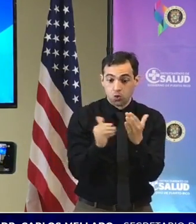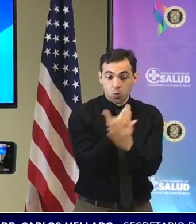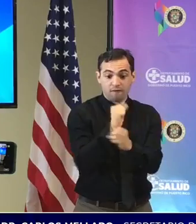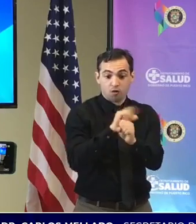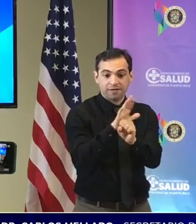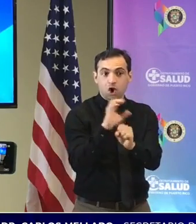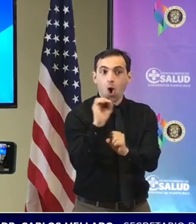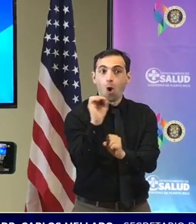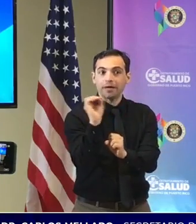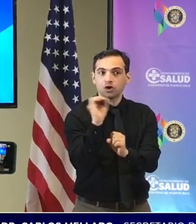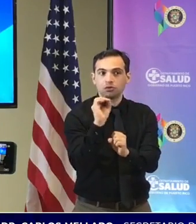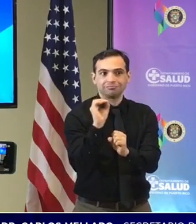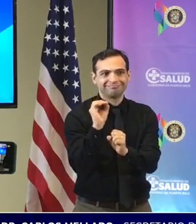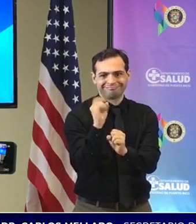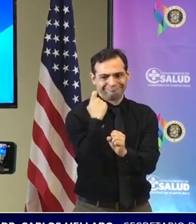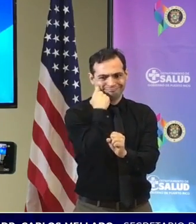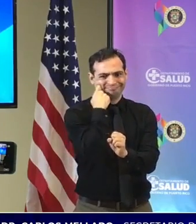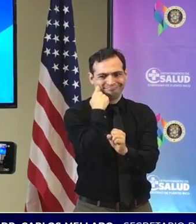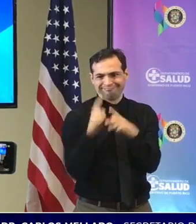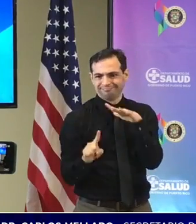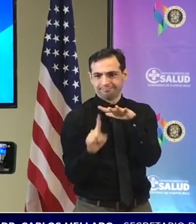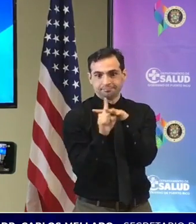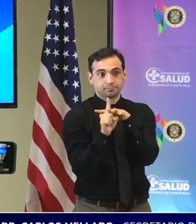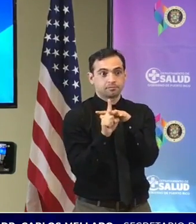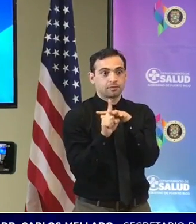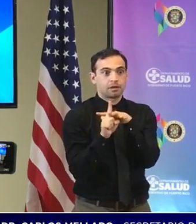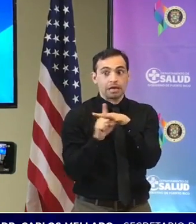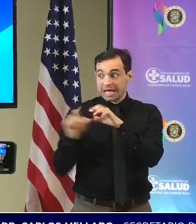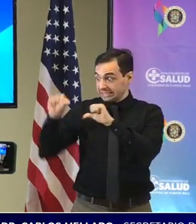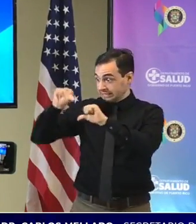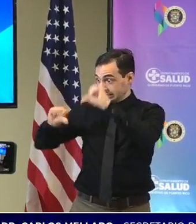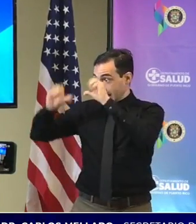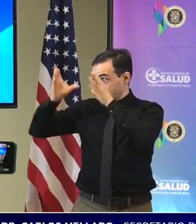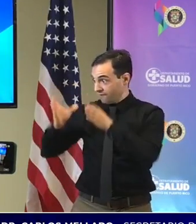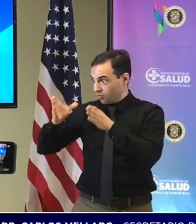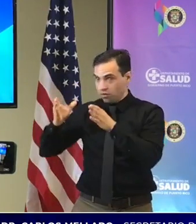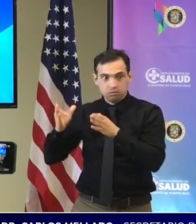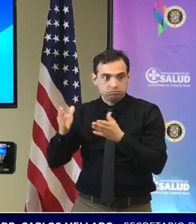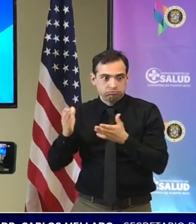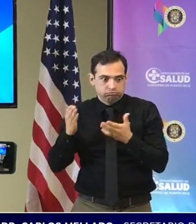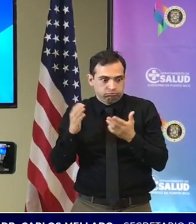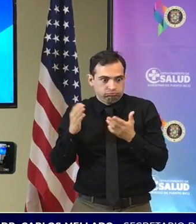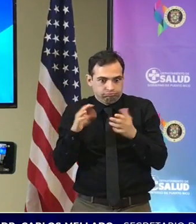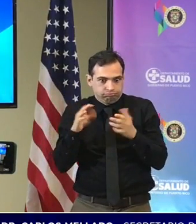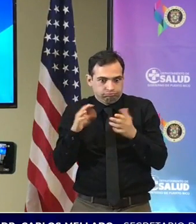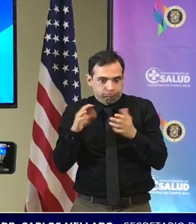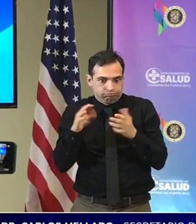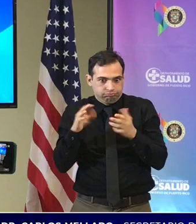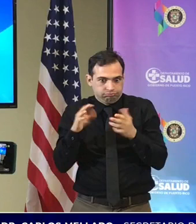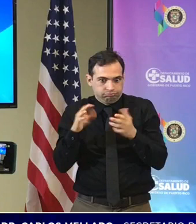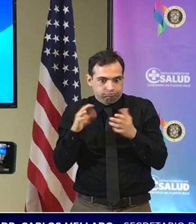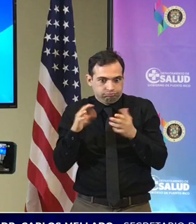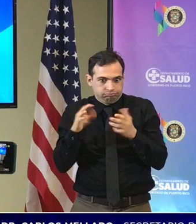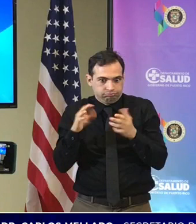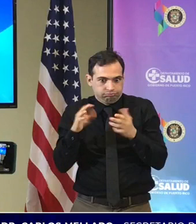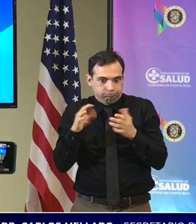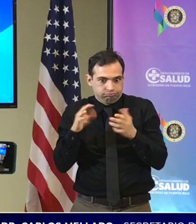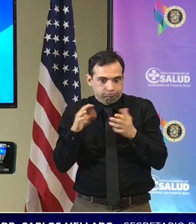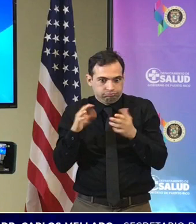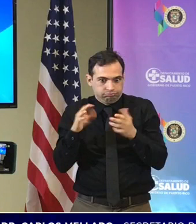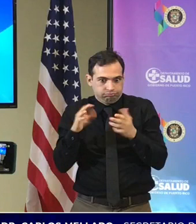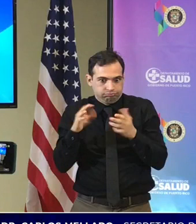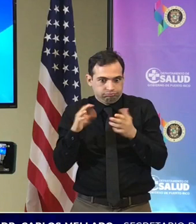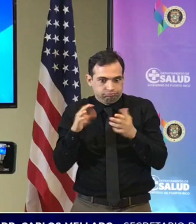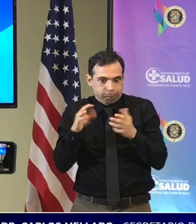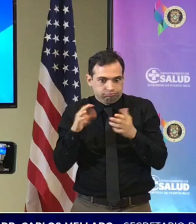y todavía muchos de los científicos no saben el efecto de la vacuna para disminuir la